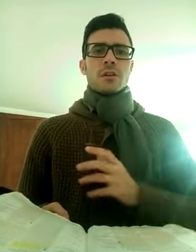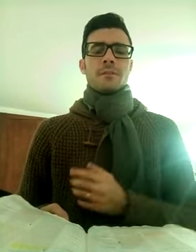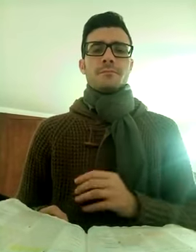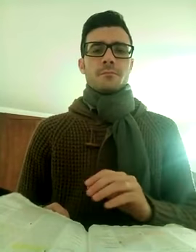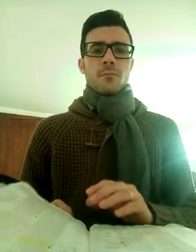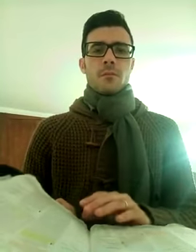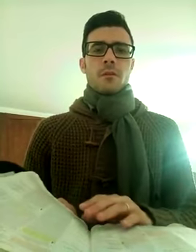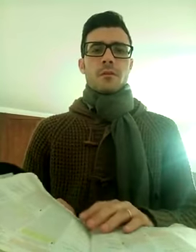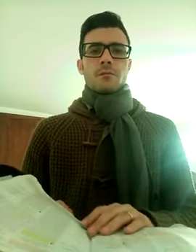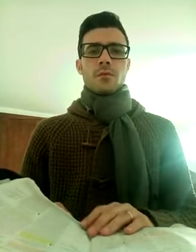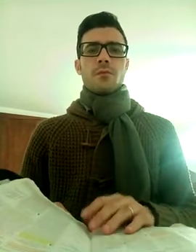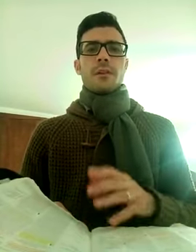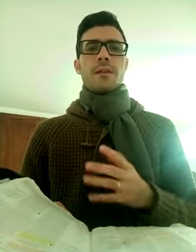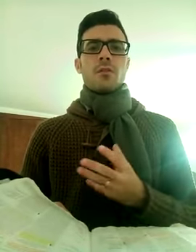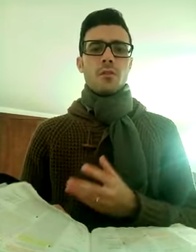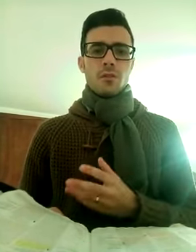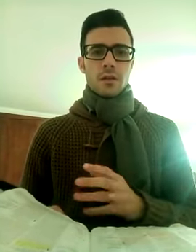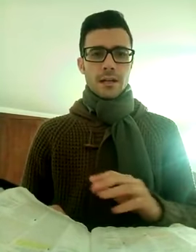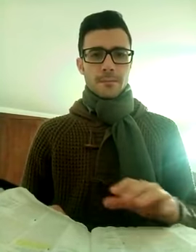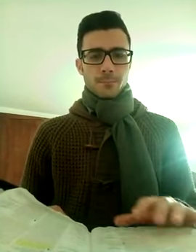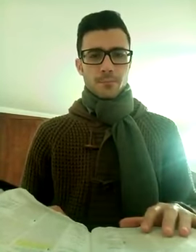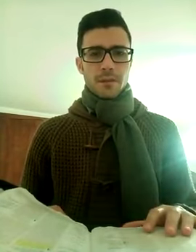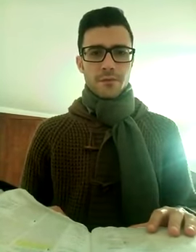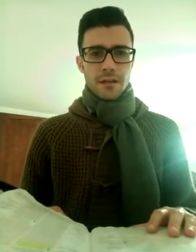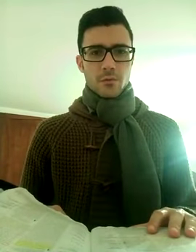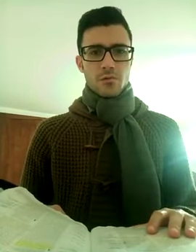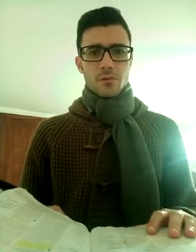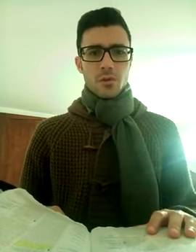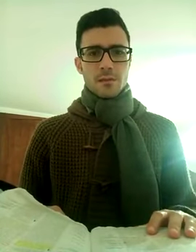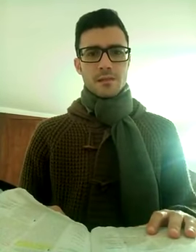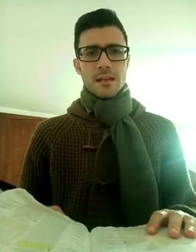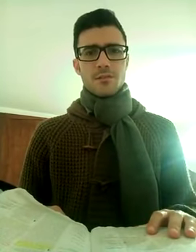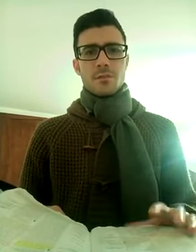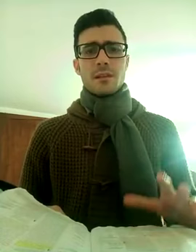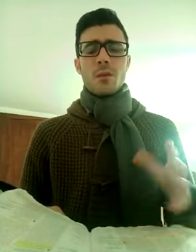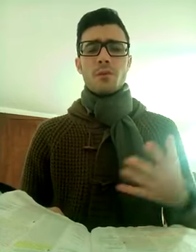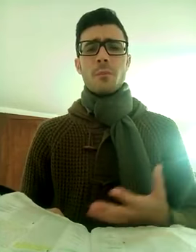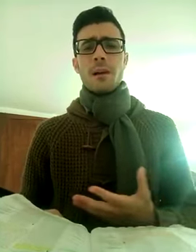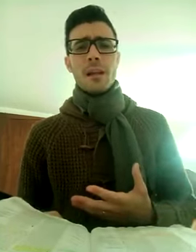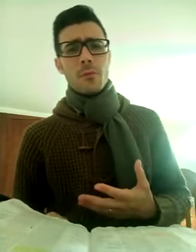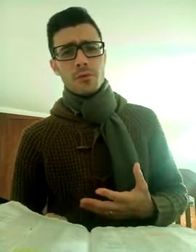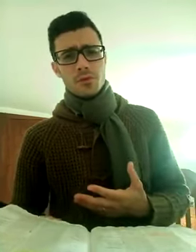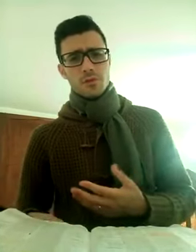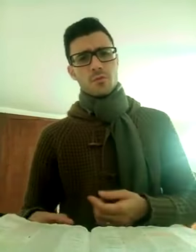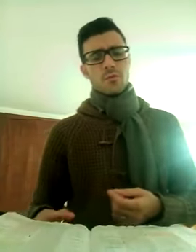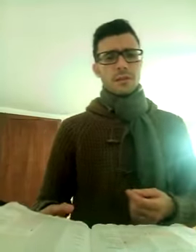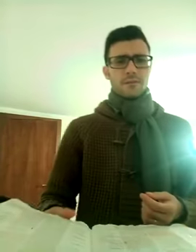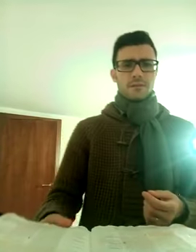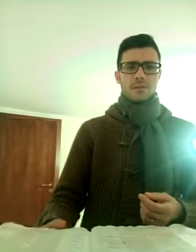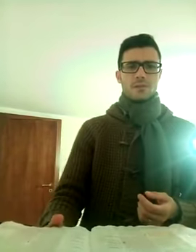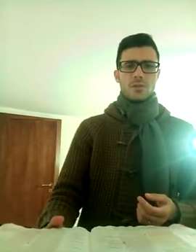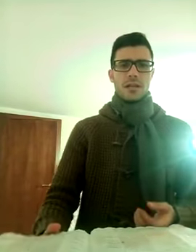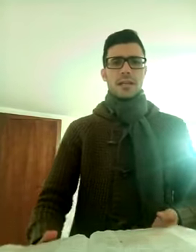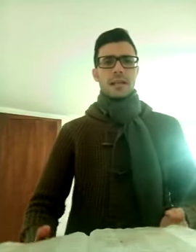non vedevo l'ora di fare questo video messaggio, perché quando parliamo di Gesù, cari fratelli e sorelle,